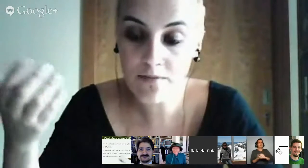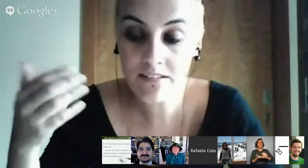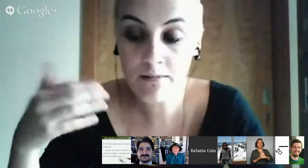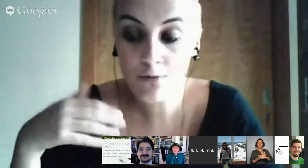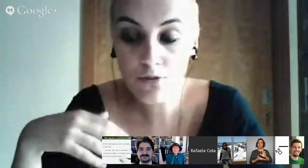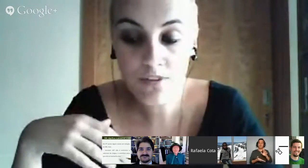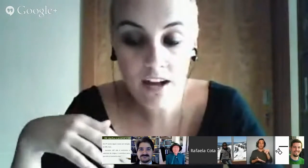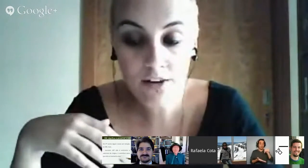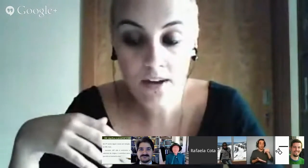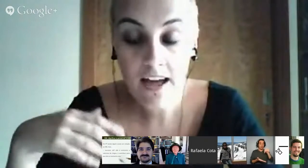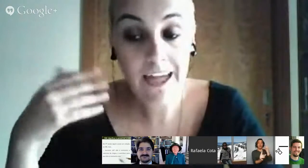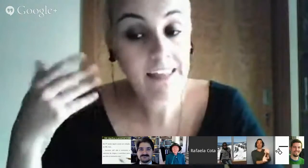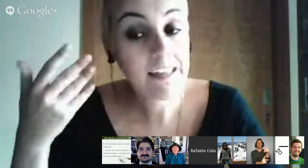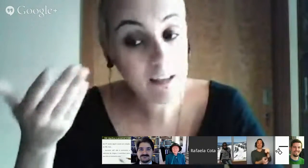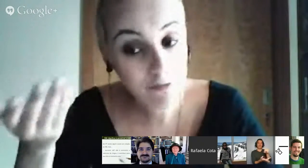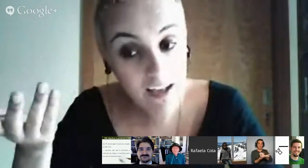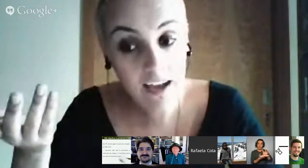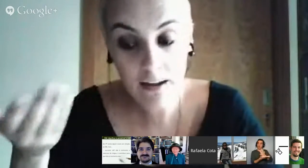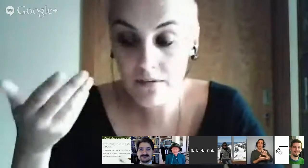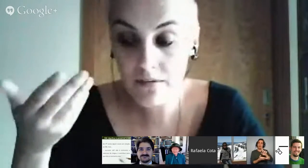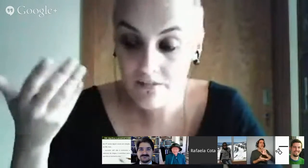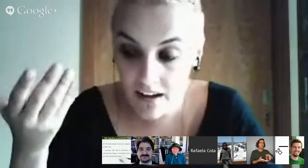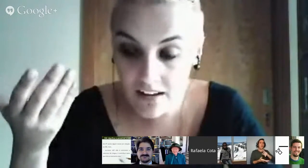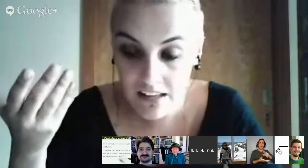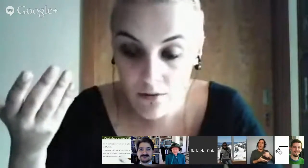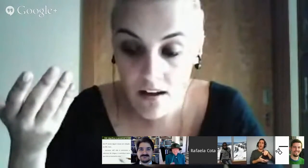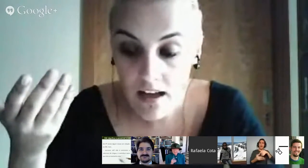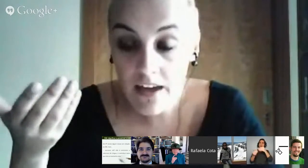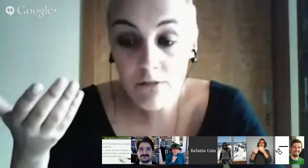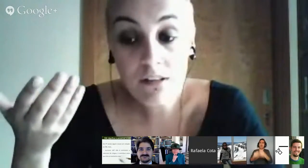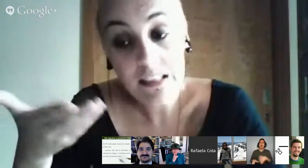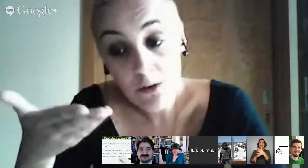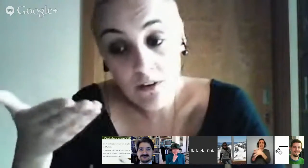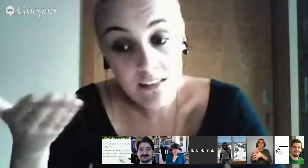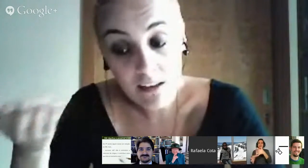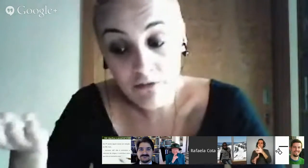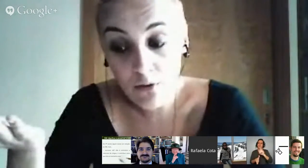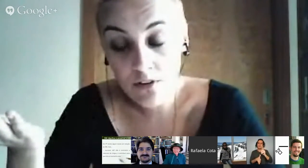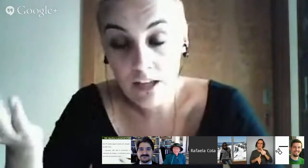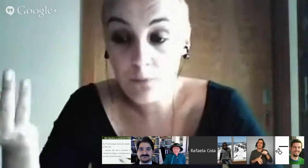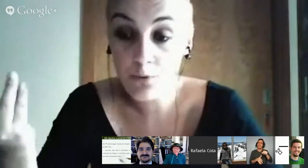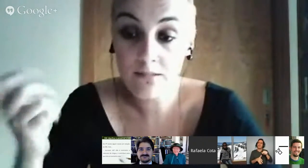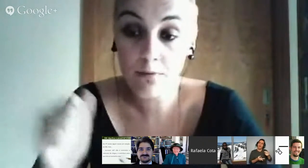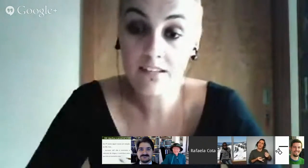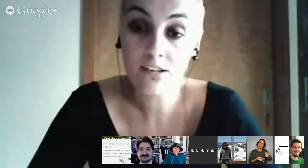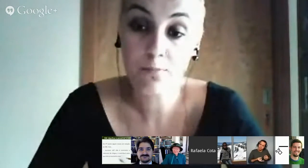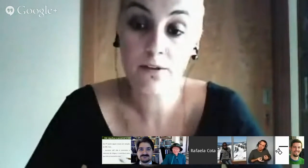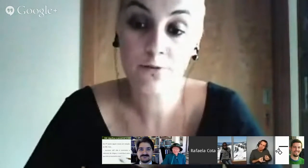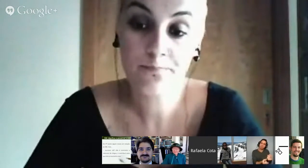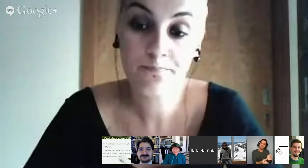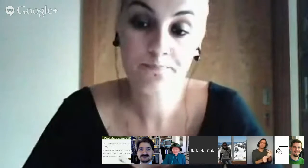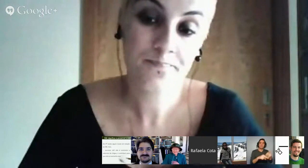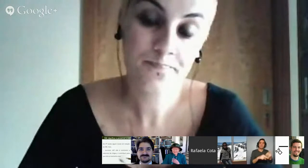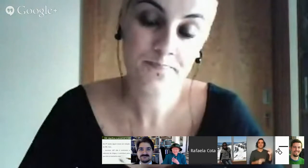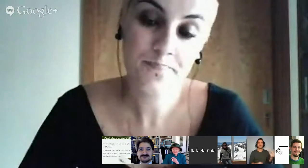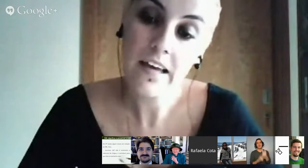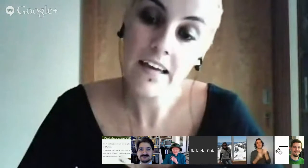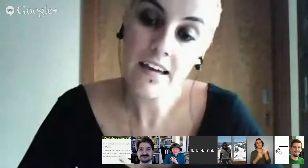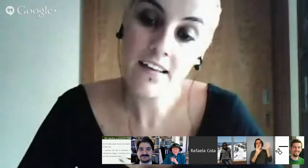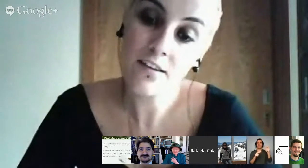é precisamente o contrário é dignificar é preservar a língua enquanto língua que tem valor e por isso merece respeito e